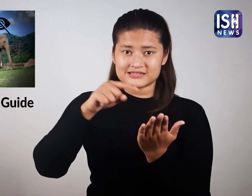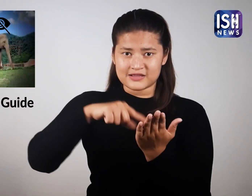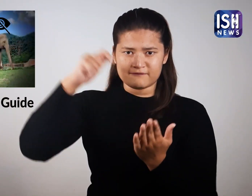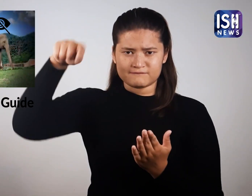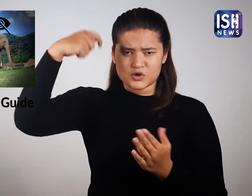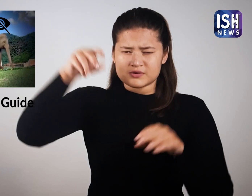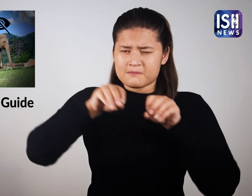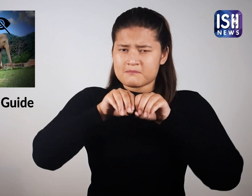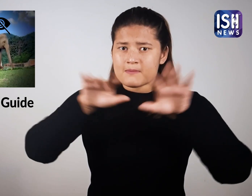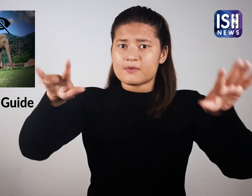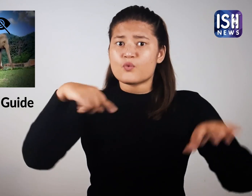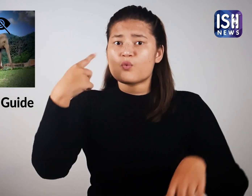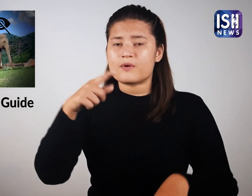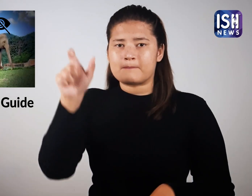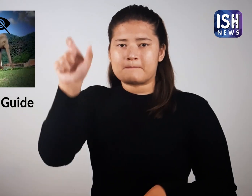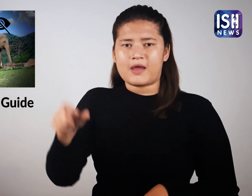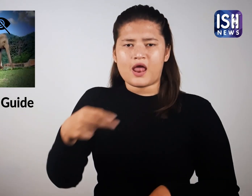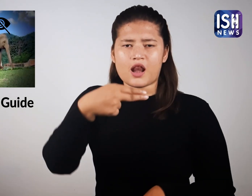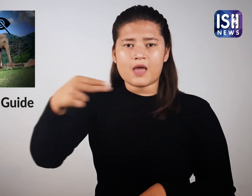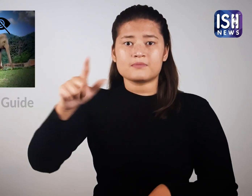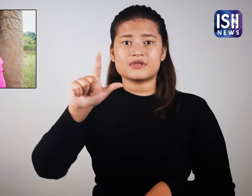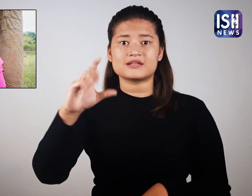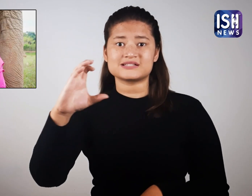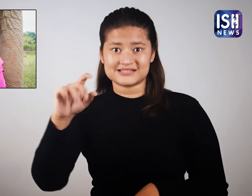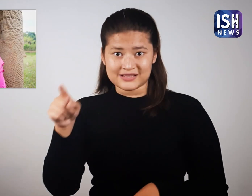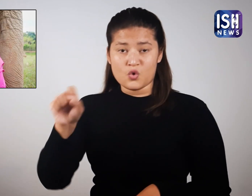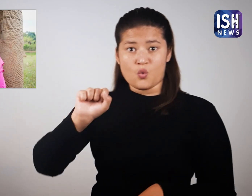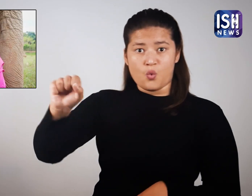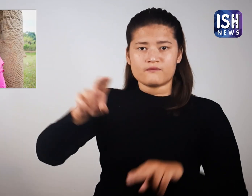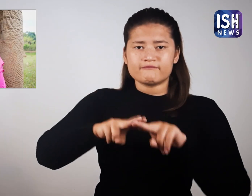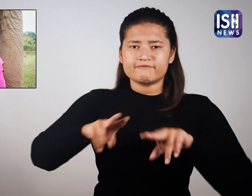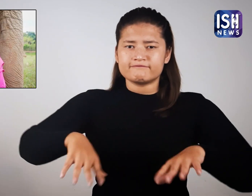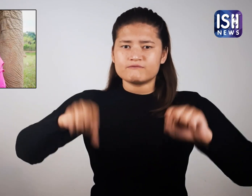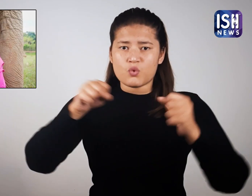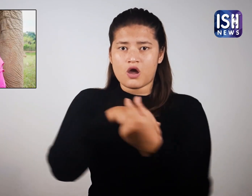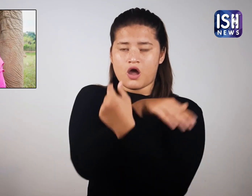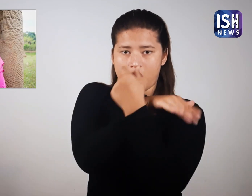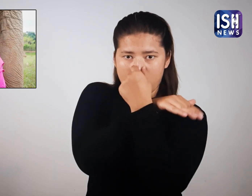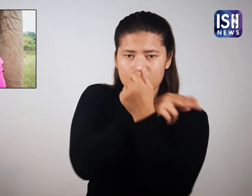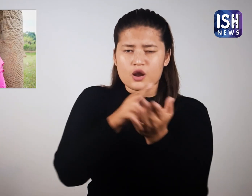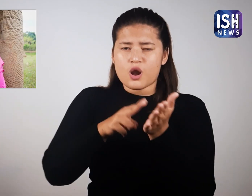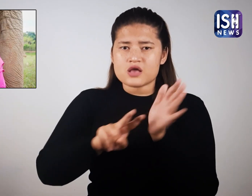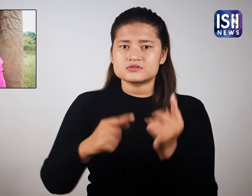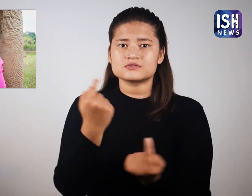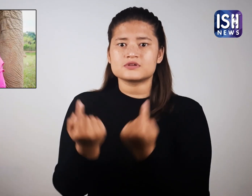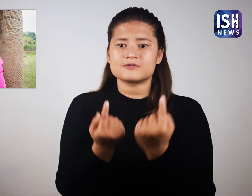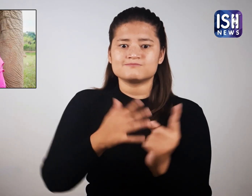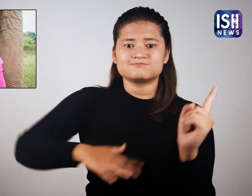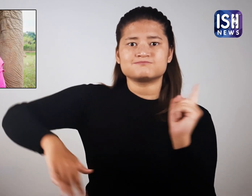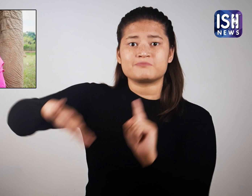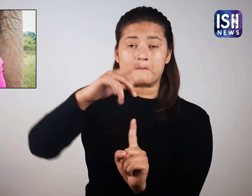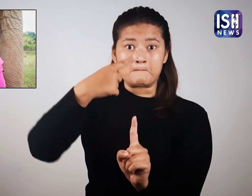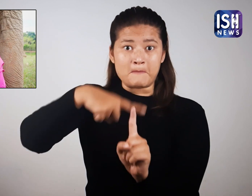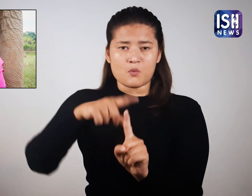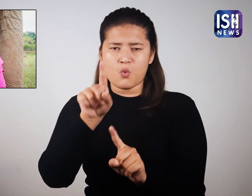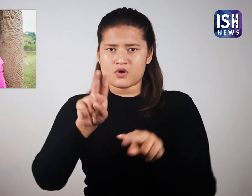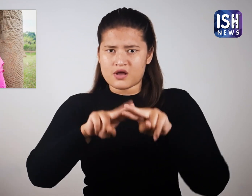विडियो को लेग शालट ने इंस्टाग्राम पर पोस्ट किया था जो एलेफिन नेचर पार्क और सेव एलेफिन फाउंडेशन की